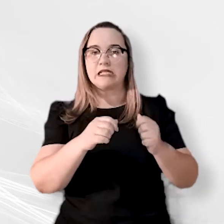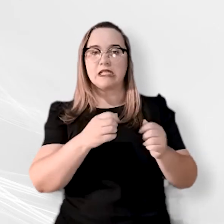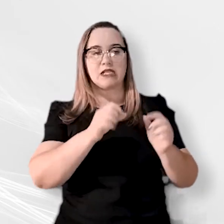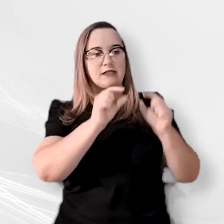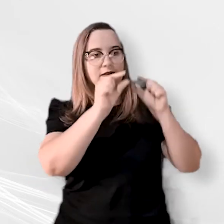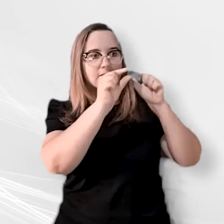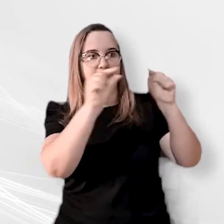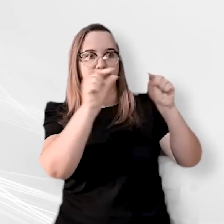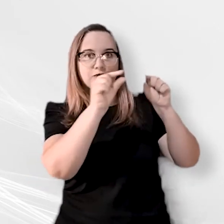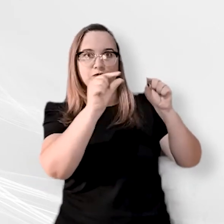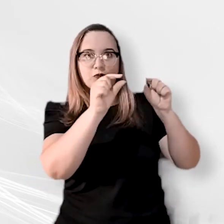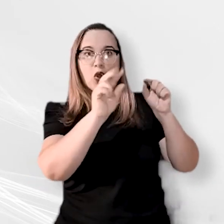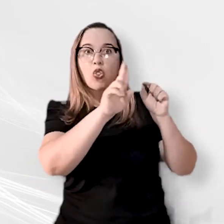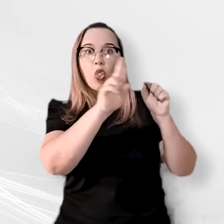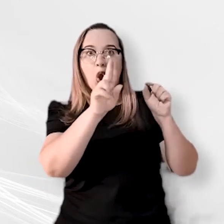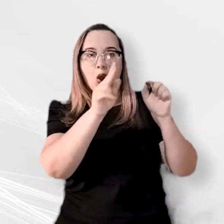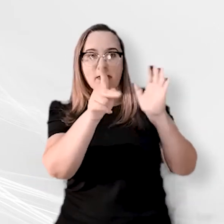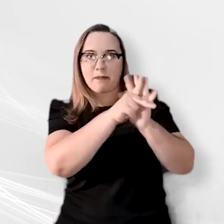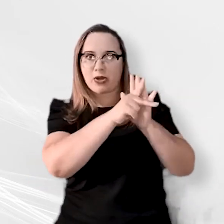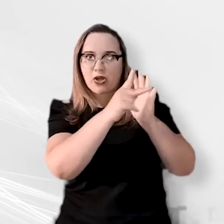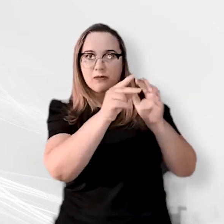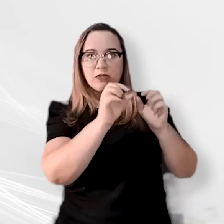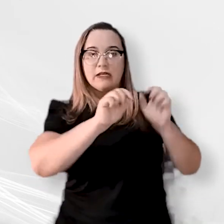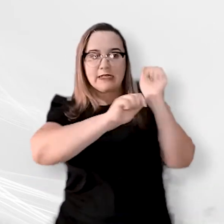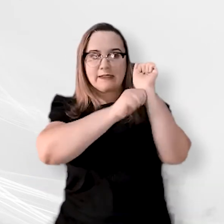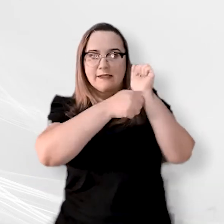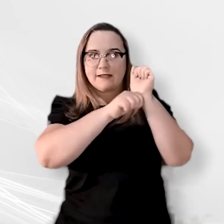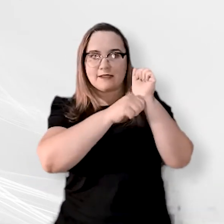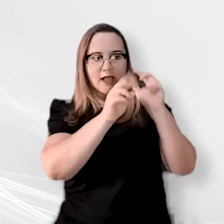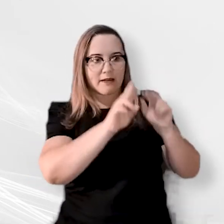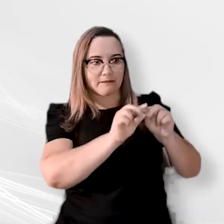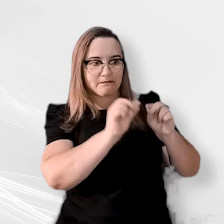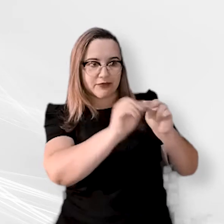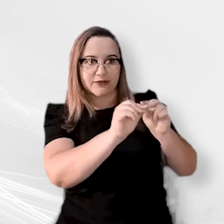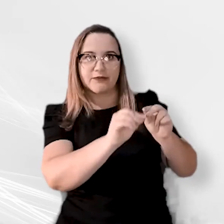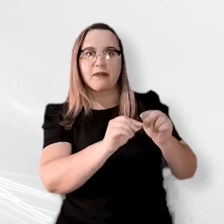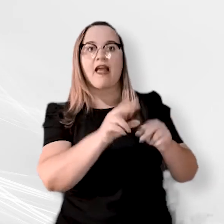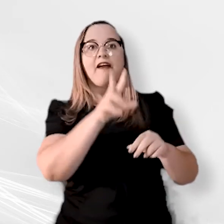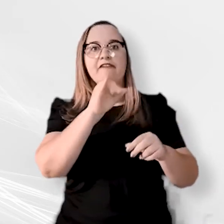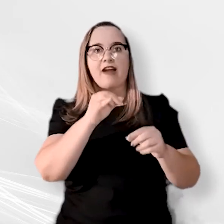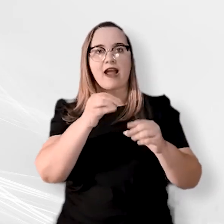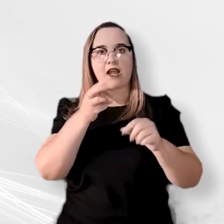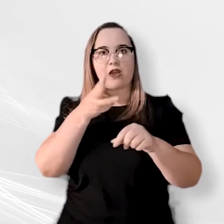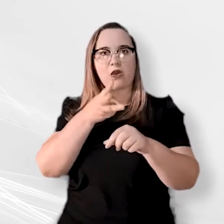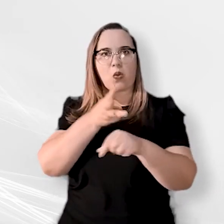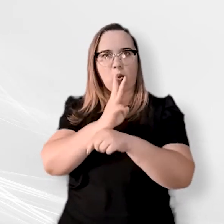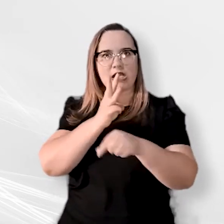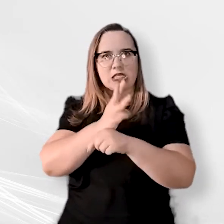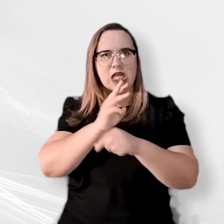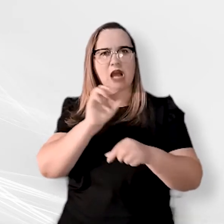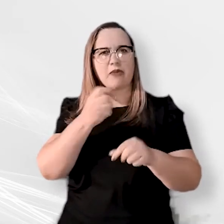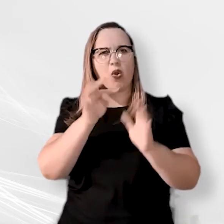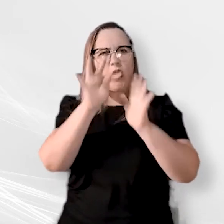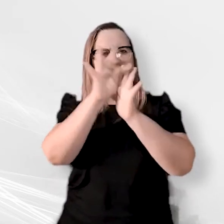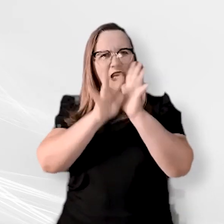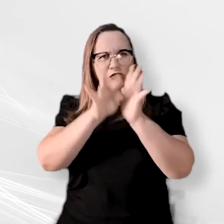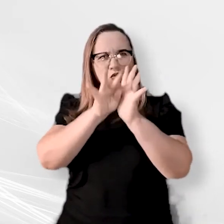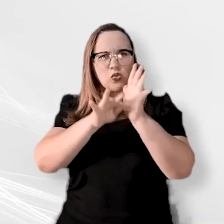no sistema de acesso à prova, o candidato receberá via SMS ou e-mail, o código de confirmação para liberação do